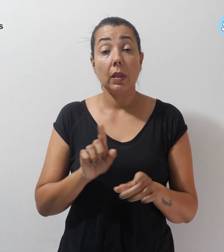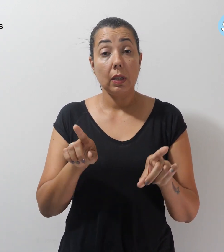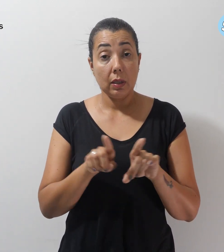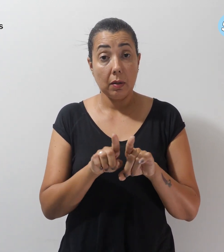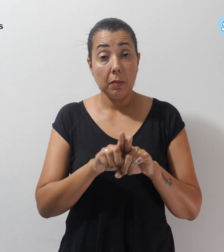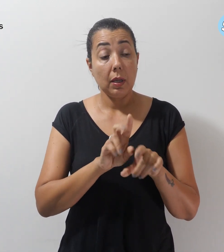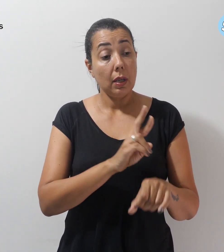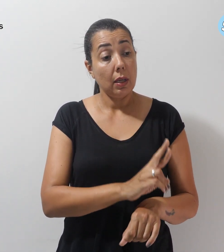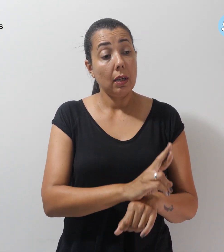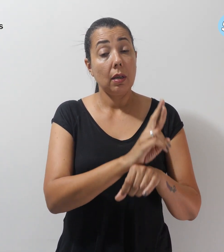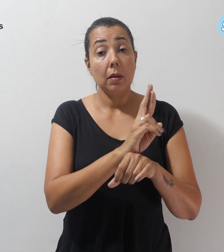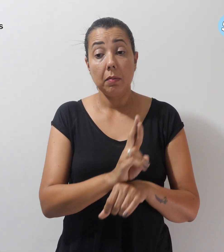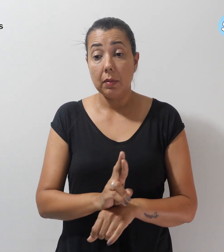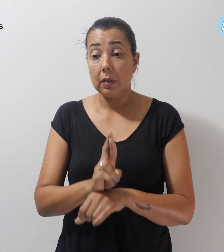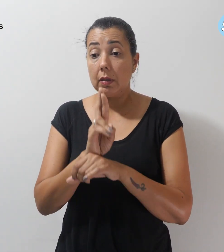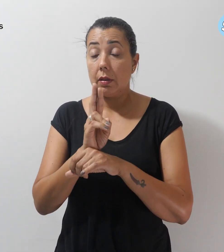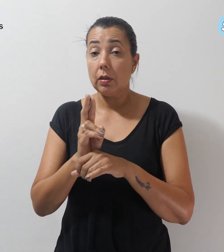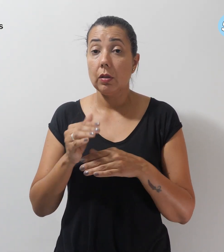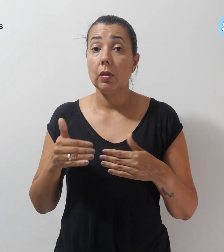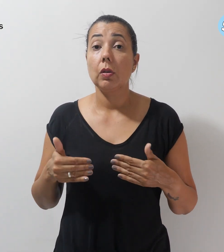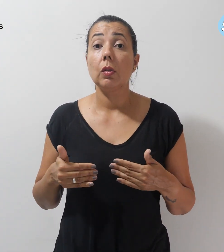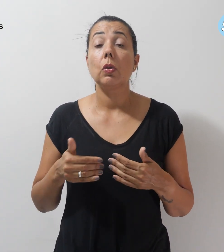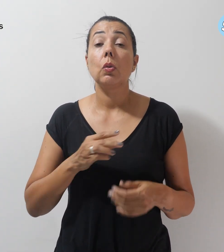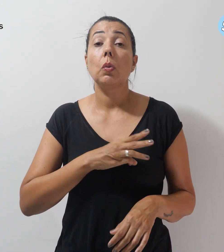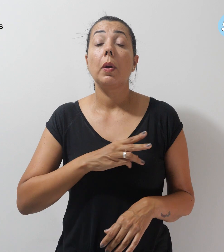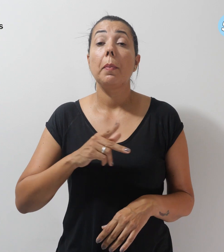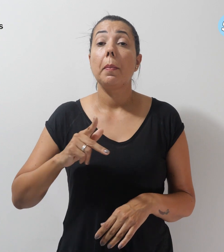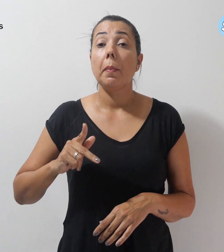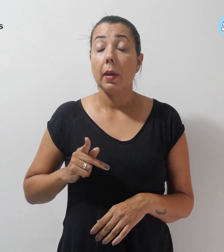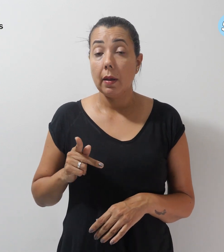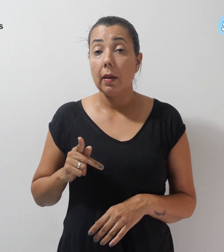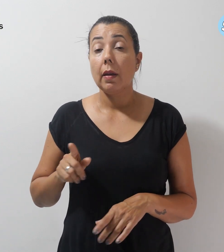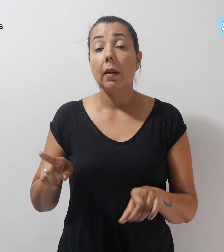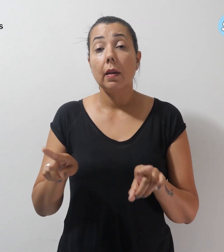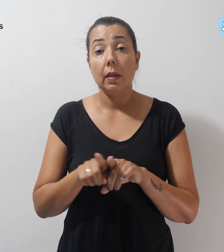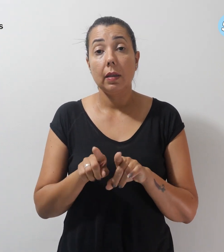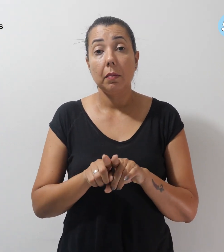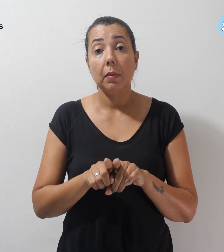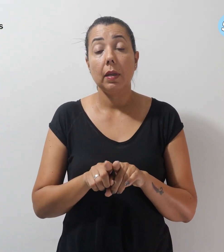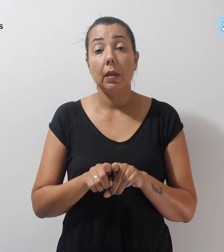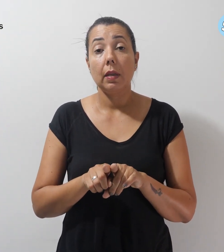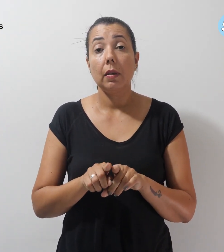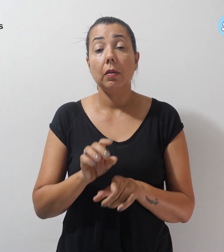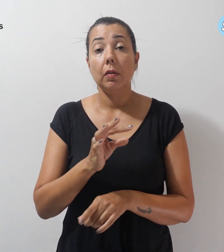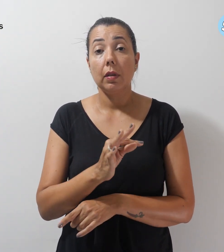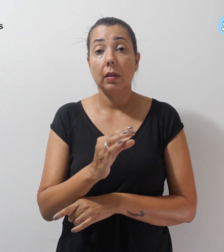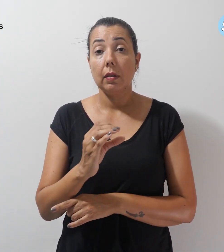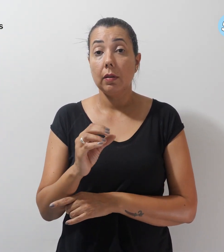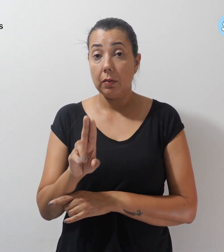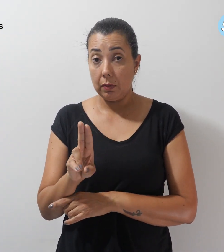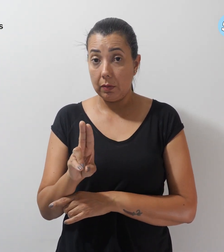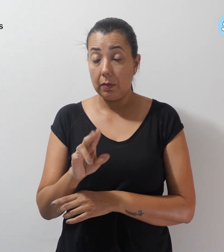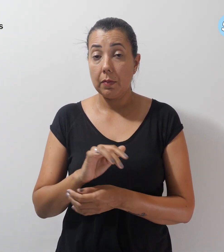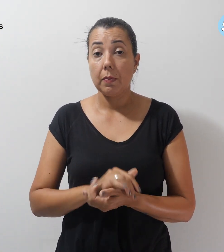representantes do Ministério Público Federal e do Tribunal de Contas da União. Os